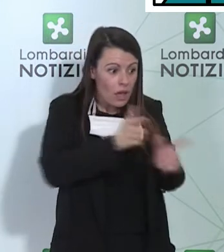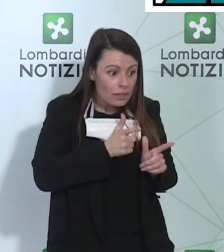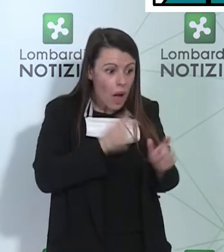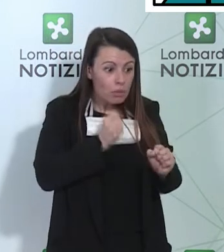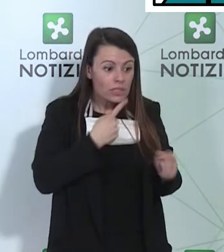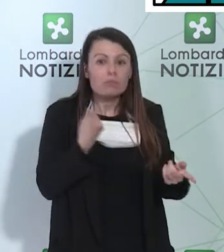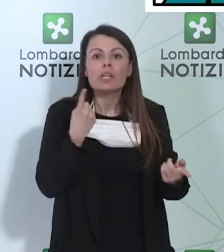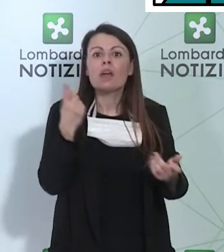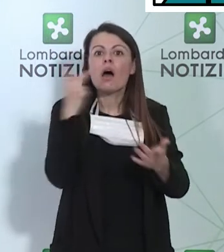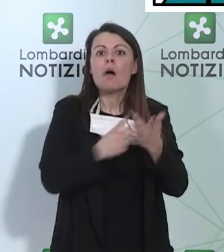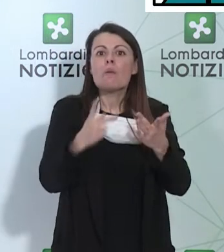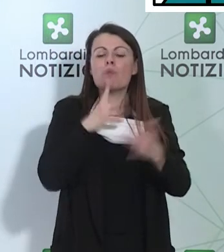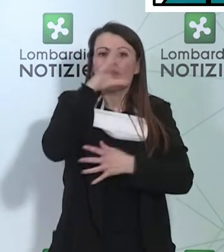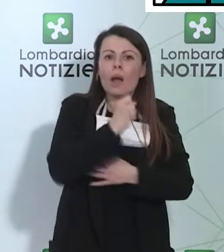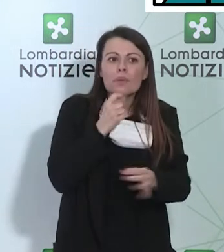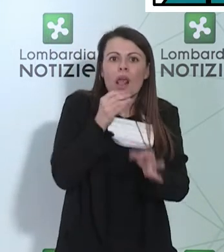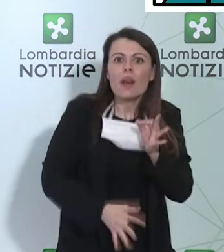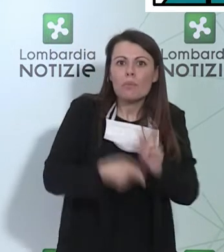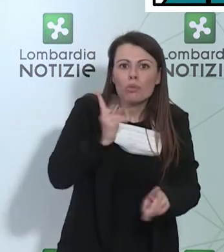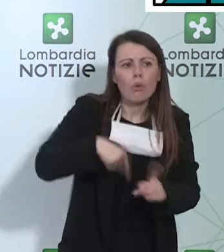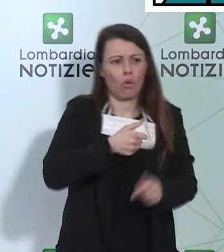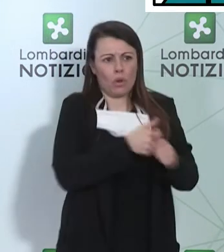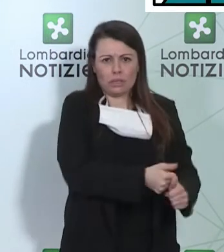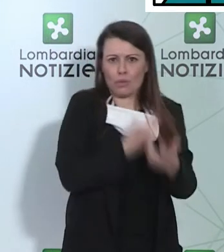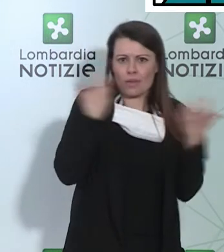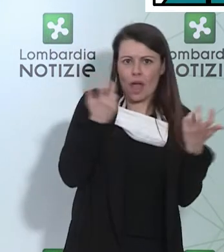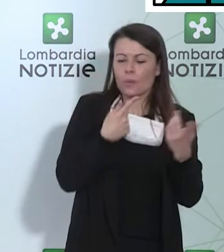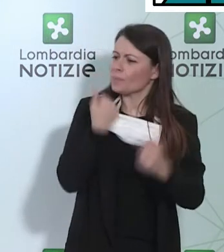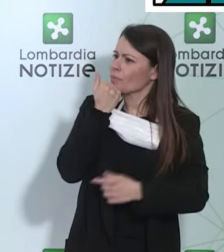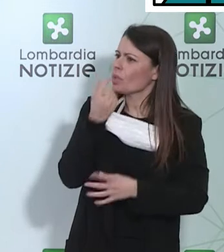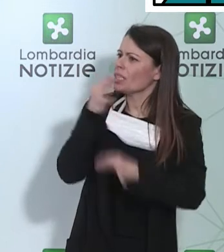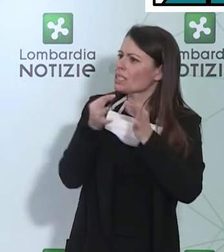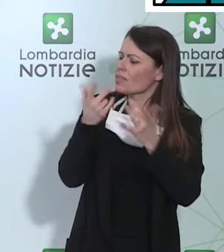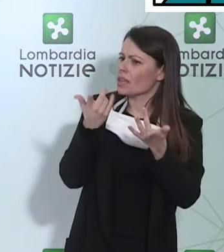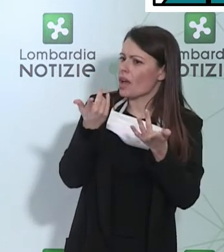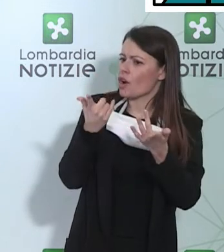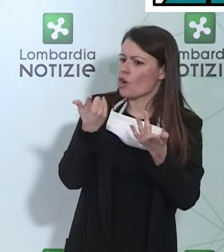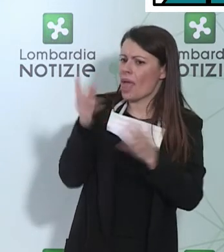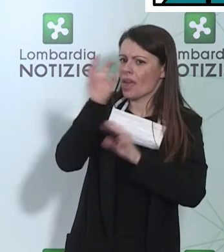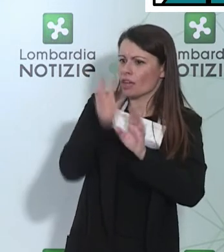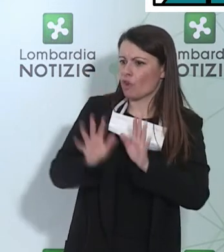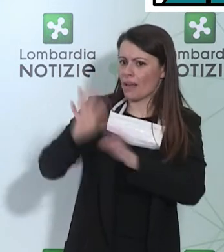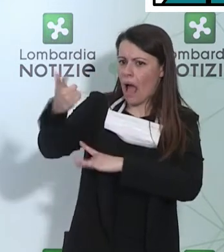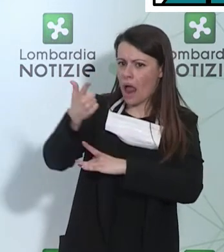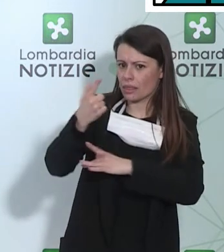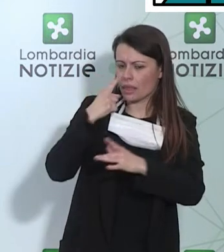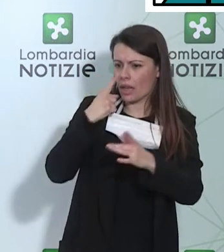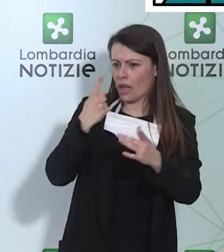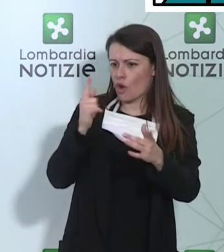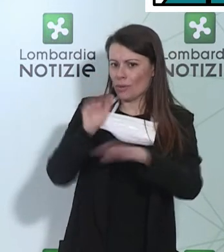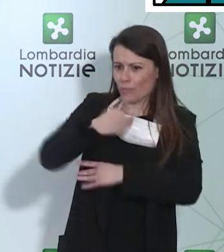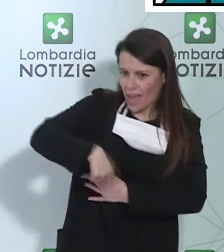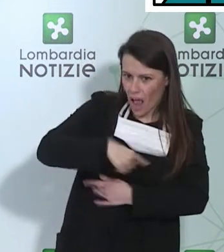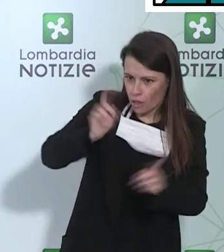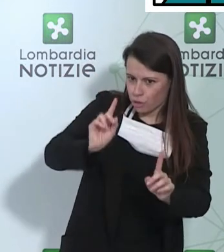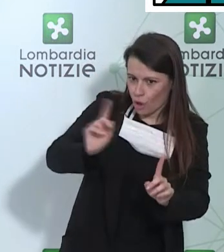continueremo in quella direzione. Quindi diciamo le altre regioni non hanno fatto fughe in avanti fino adesso, secondo lei? Da quello che ha dichiarato